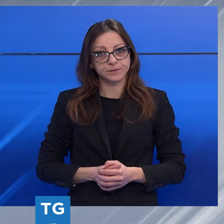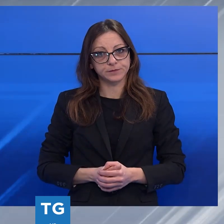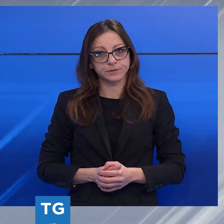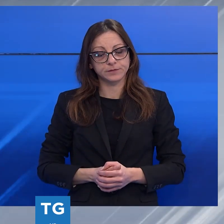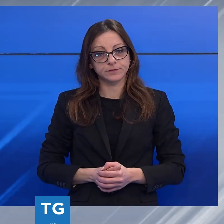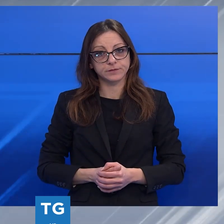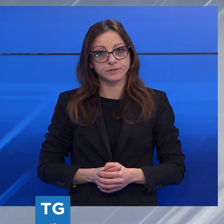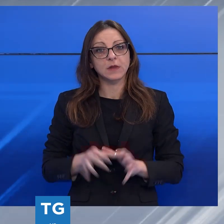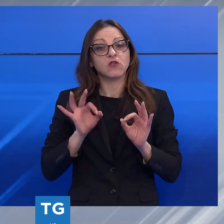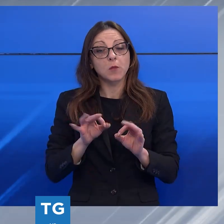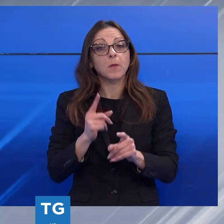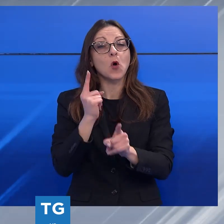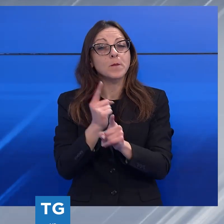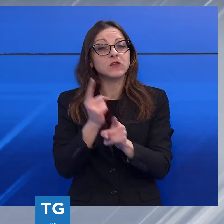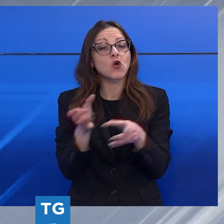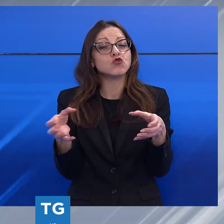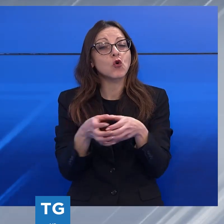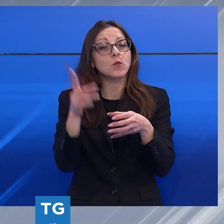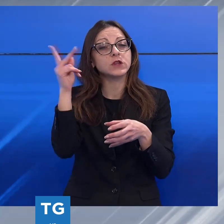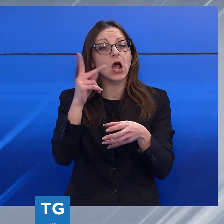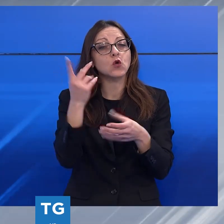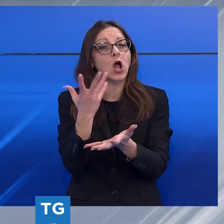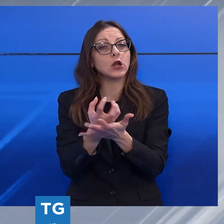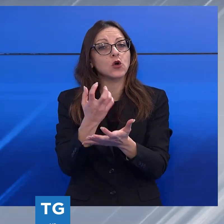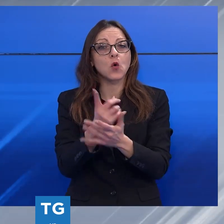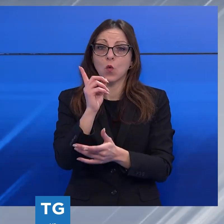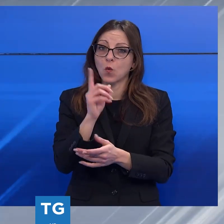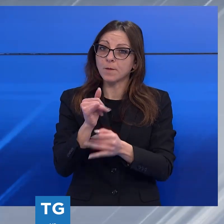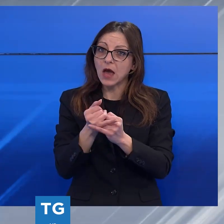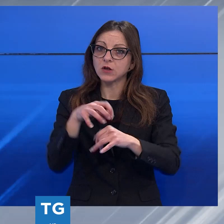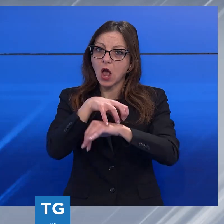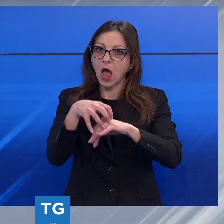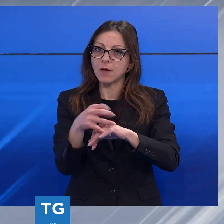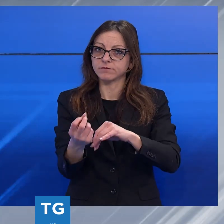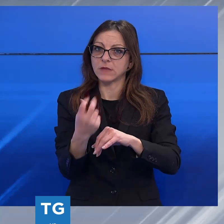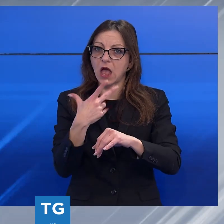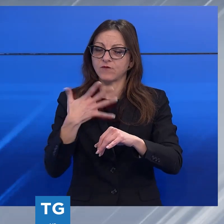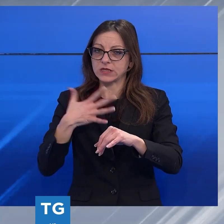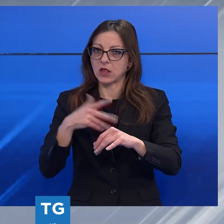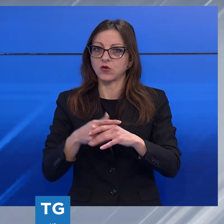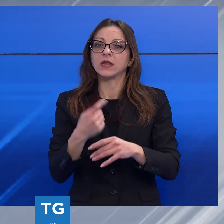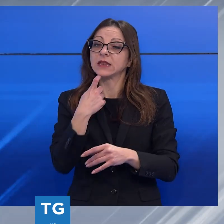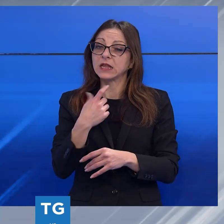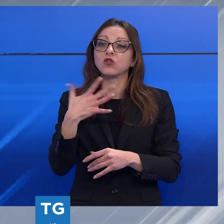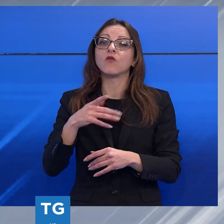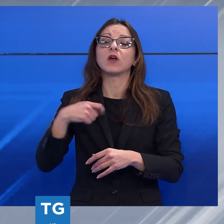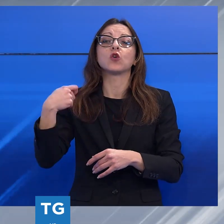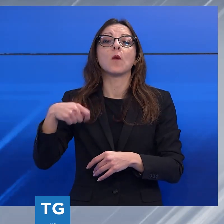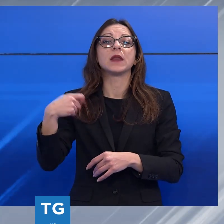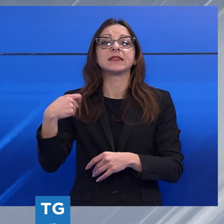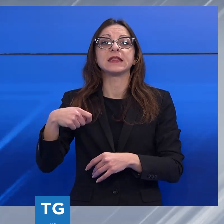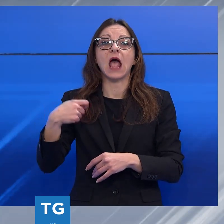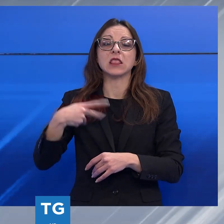concreto espresso dalle comunità locali e in particolare dalle amministrazioni, ha precisato il presidente Marcello Bertocchini,